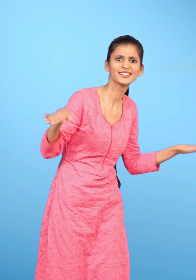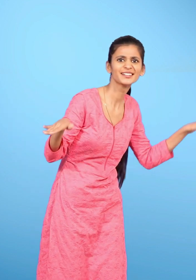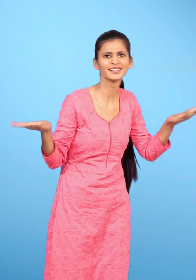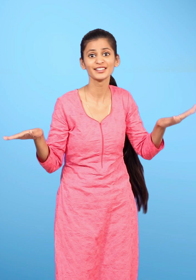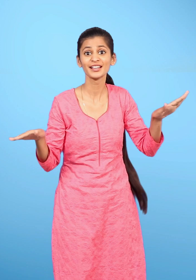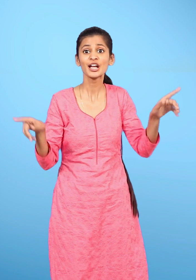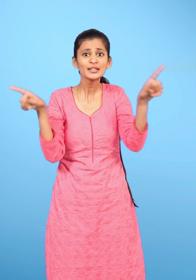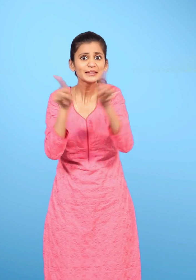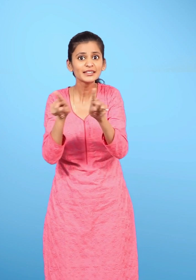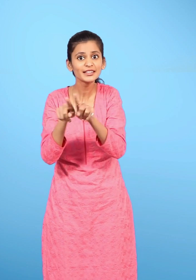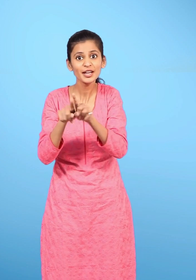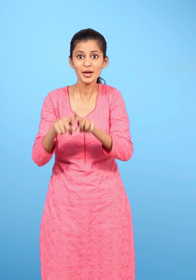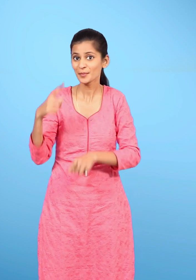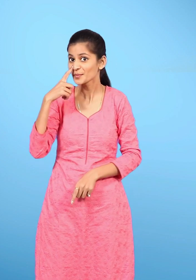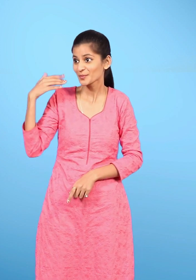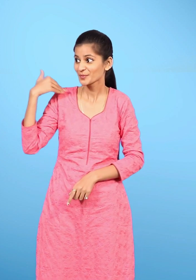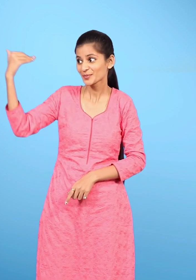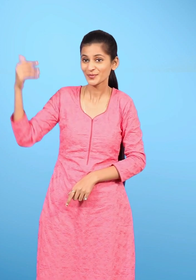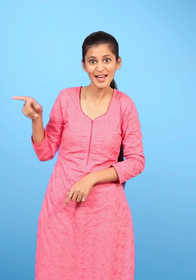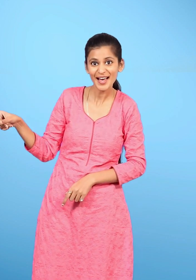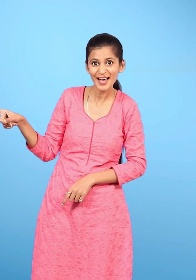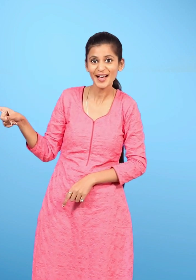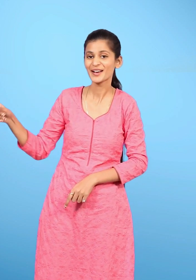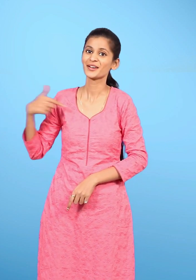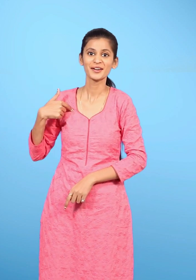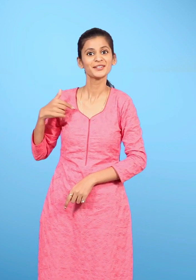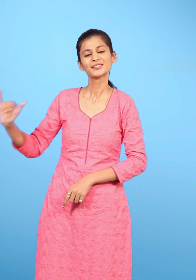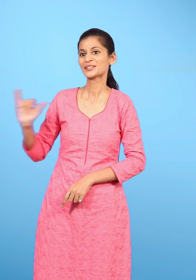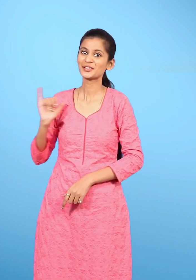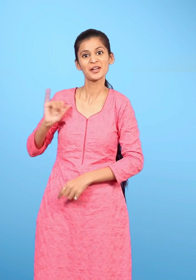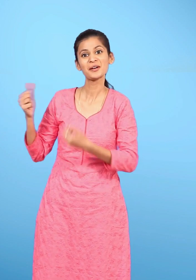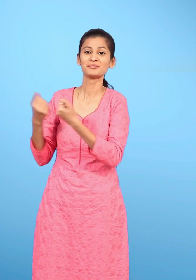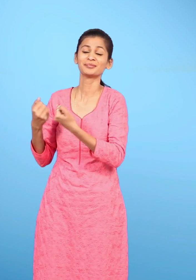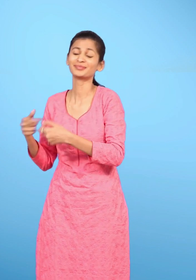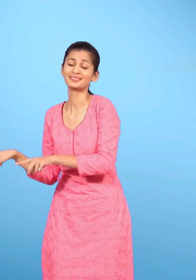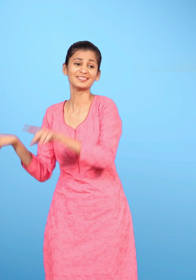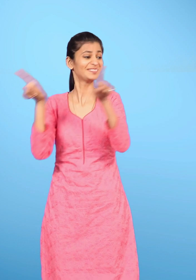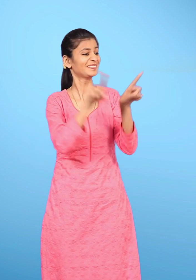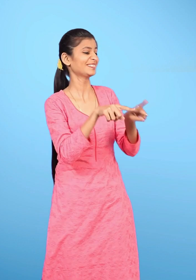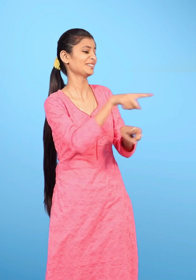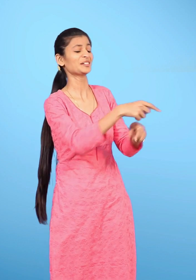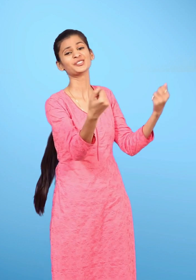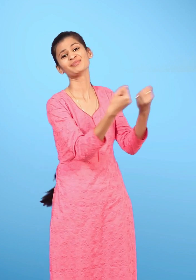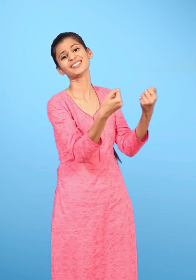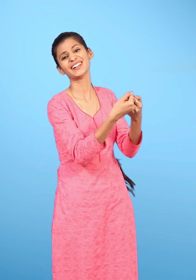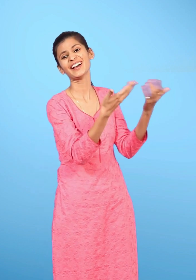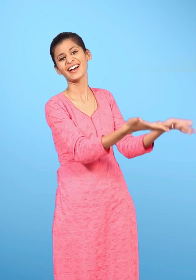बिलकुल दीदी और मुझ जैसे किसी बात पर जगड रहे हैं